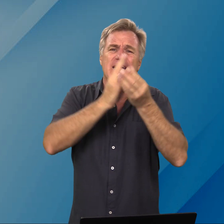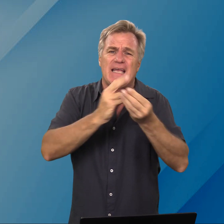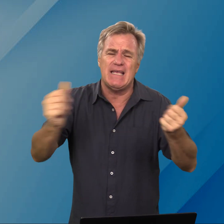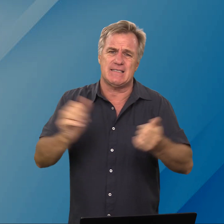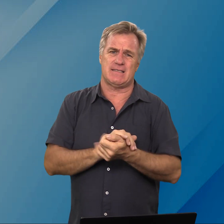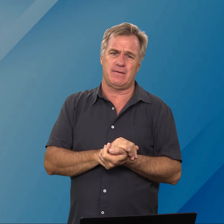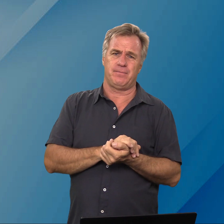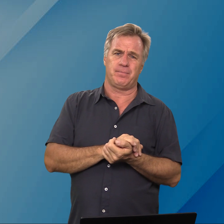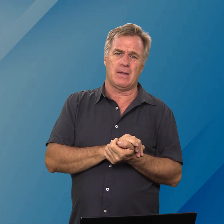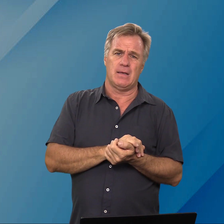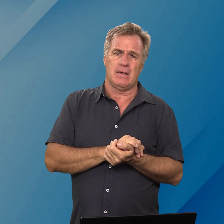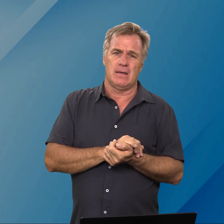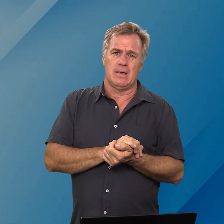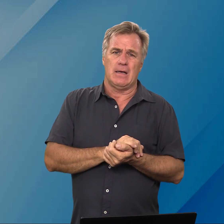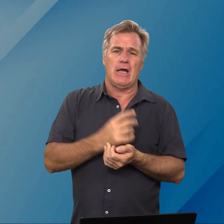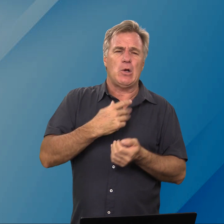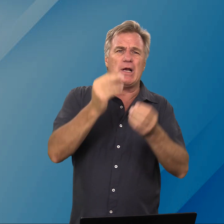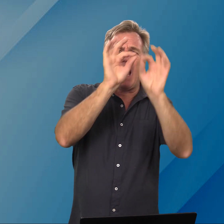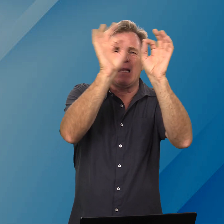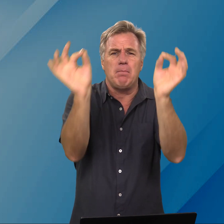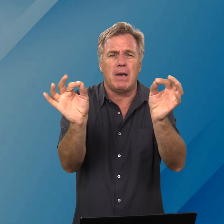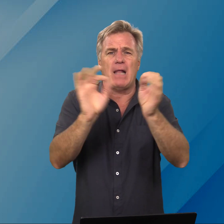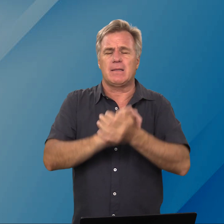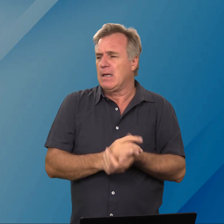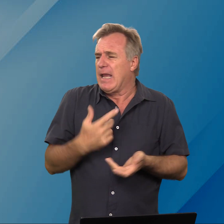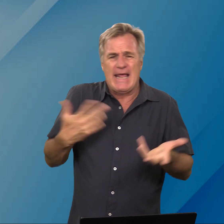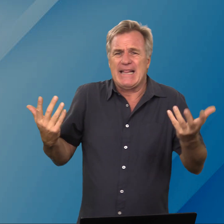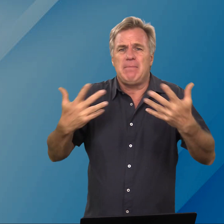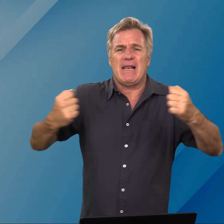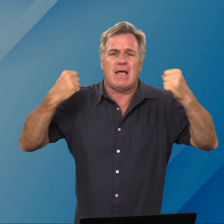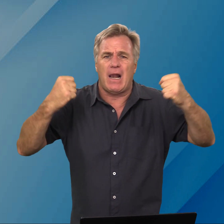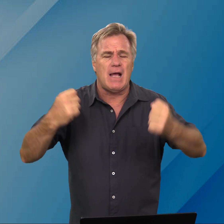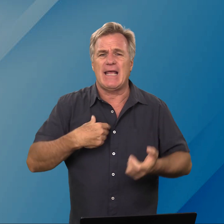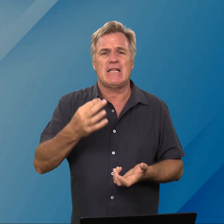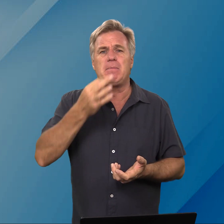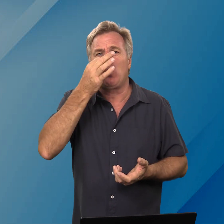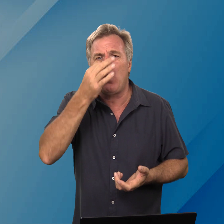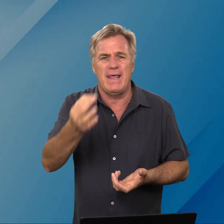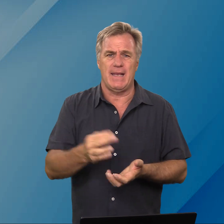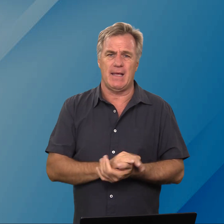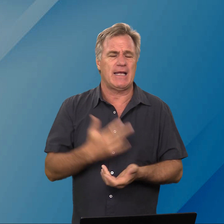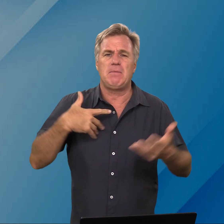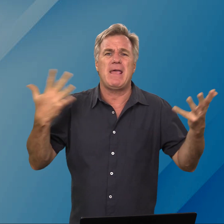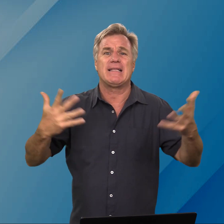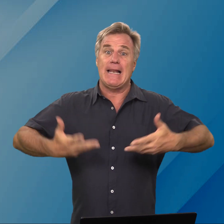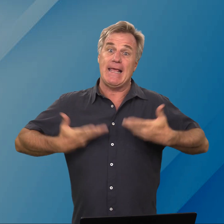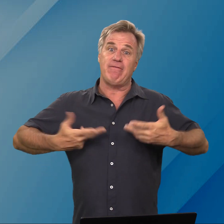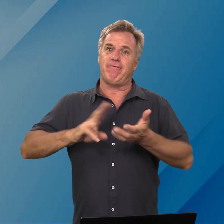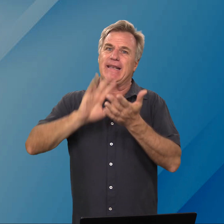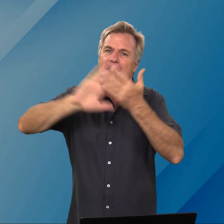gees en houd ek aangebrand en ek het nie meer kracht nie ek het nie meer olie nie ek het nie meer die leven van die